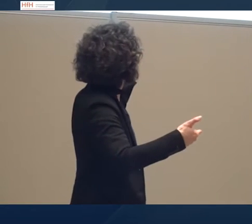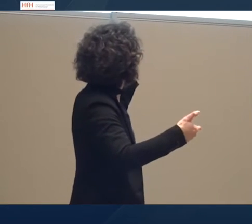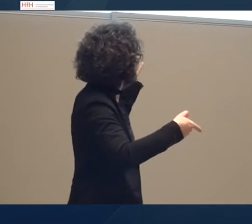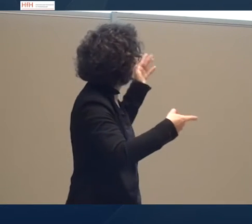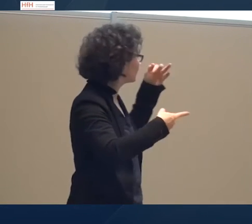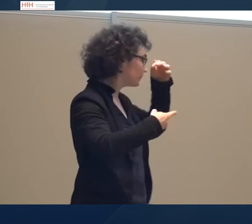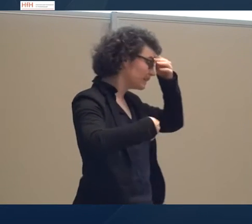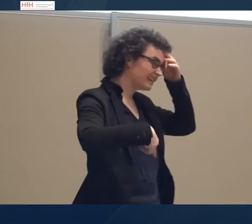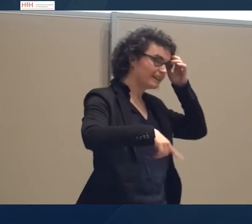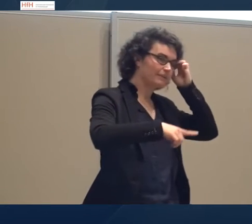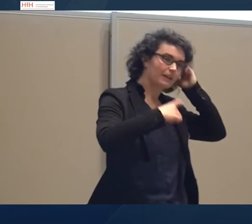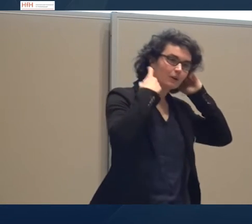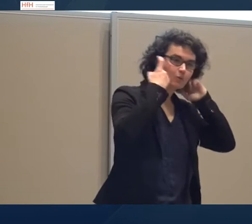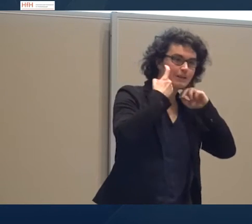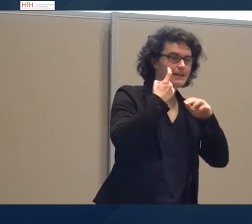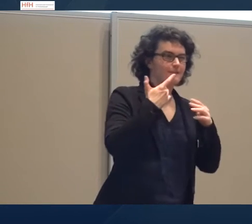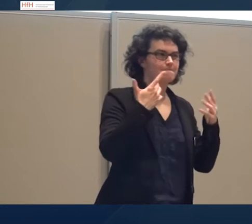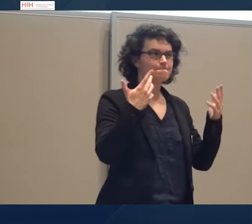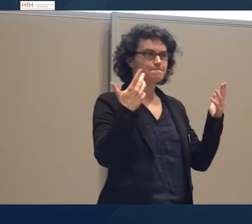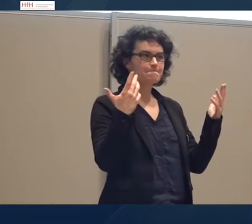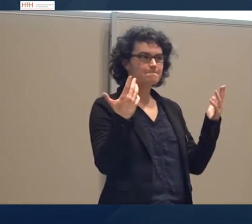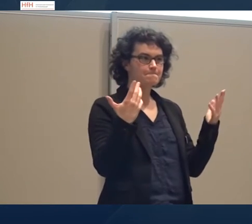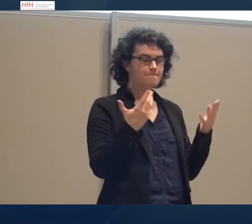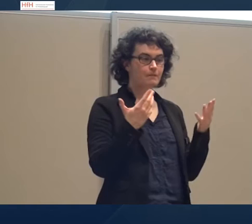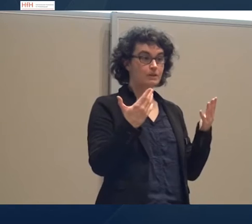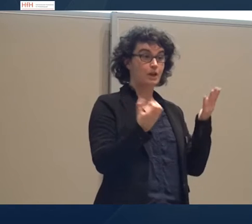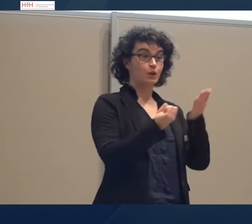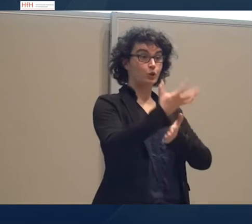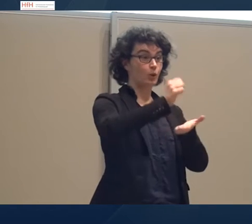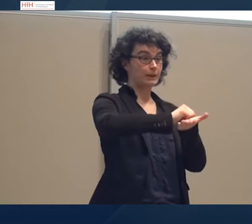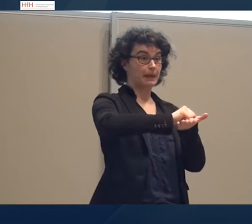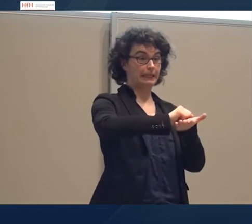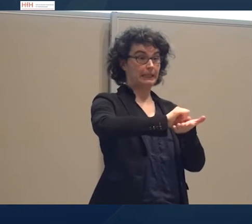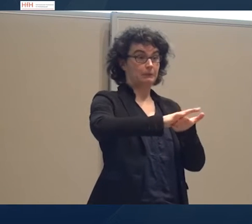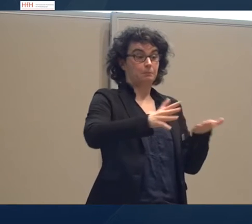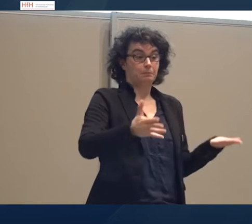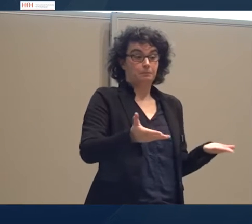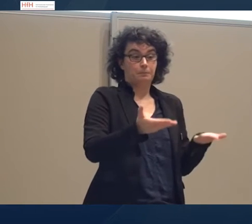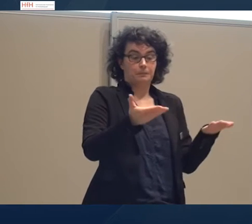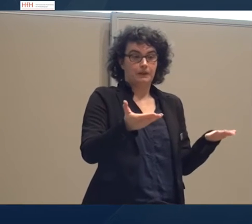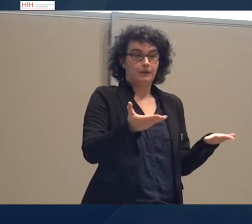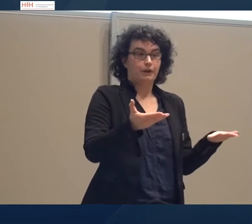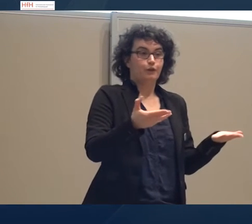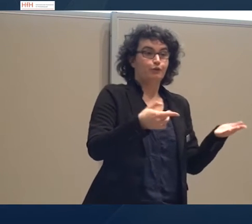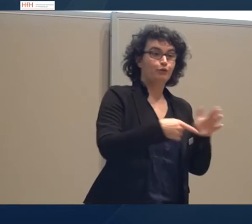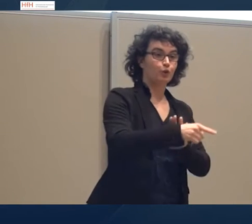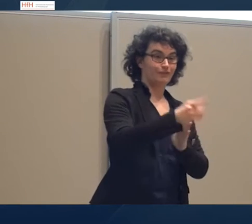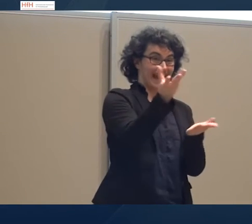ist, dass neue Medien, die die Aufzeichnung erlauben und